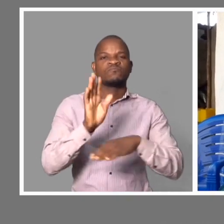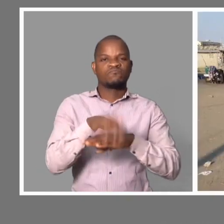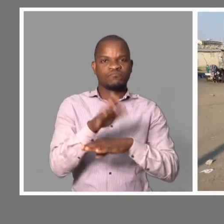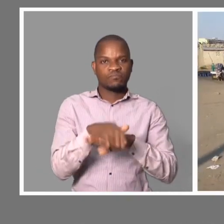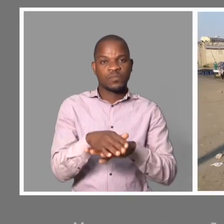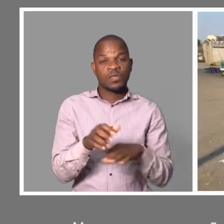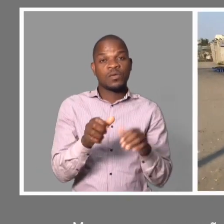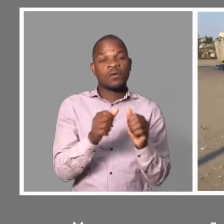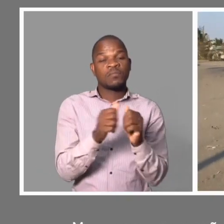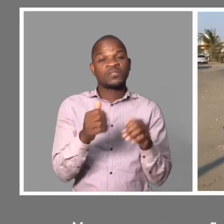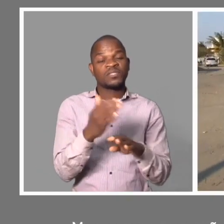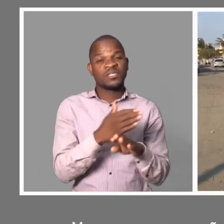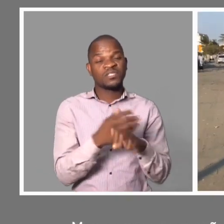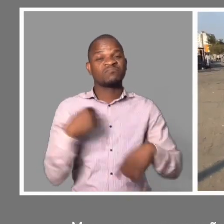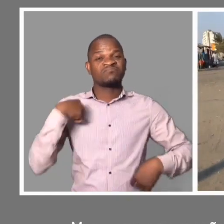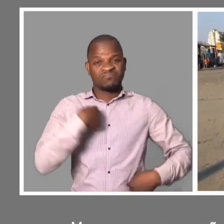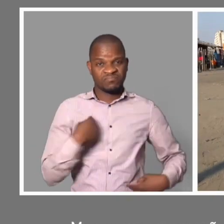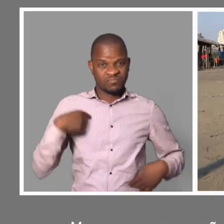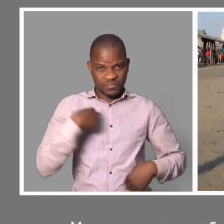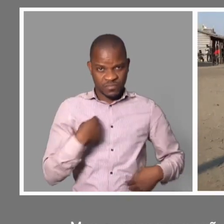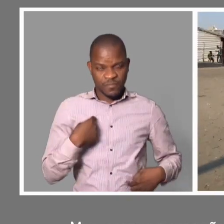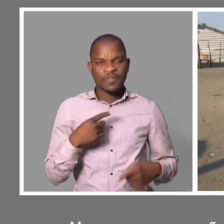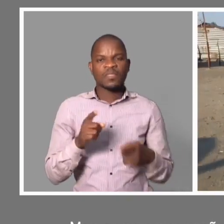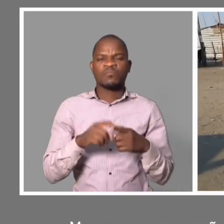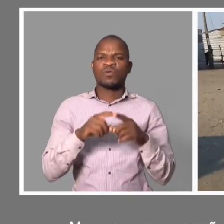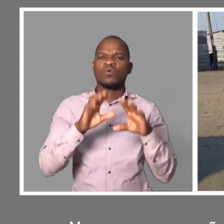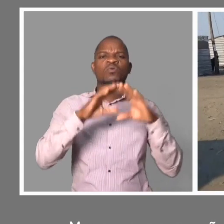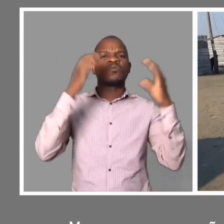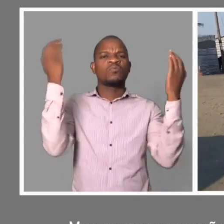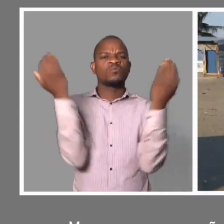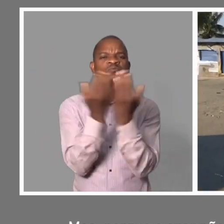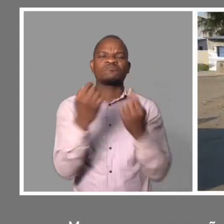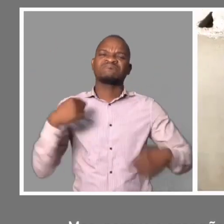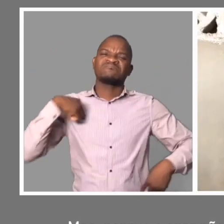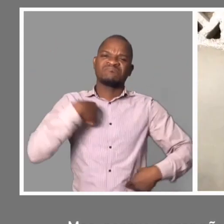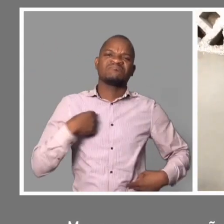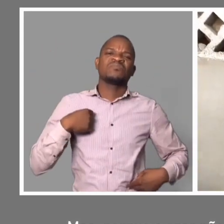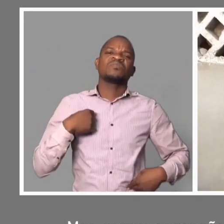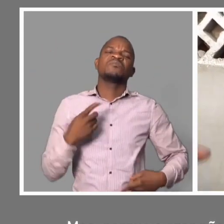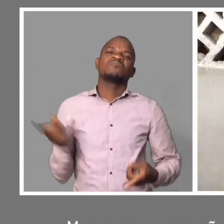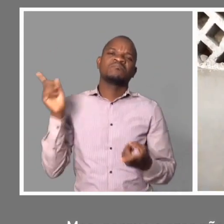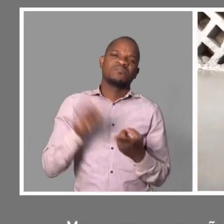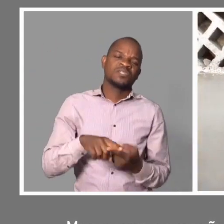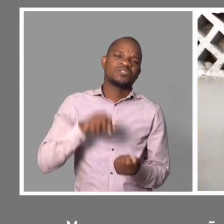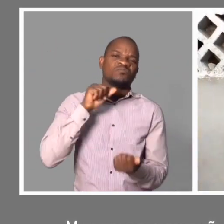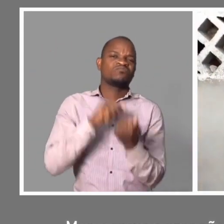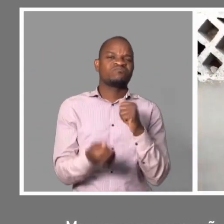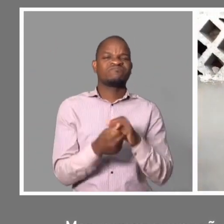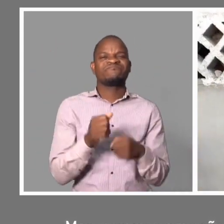Mas porque o azar não vem só é que o mundo é assolado pela pandemia da Covid-19 que